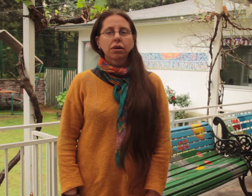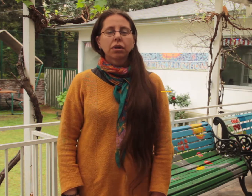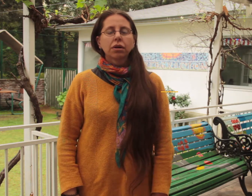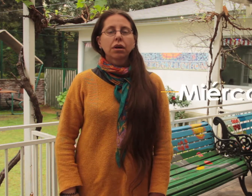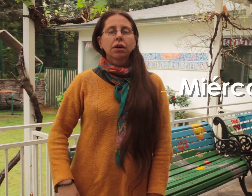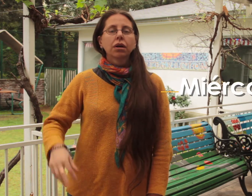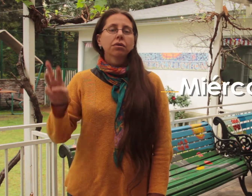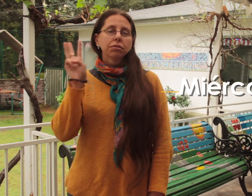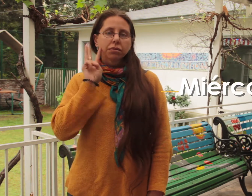Miércoles